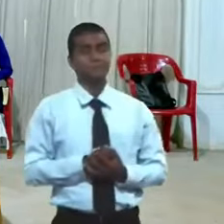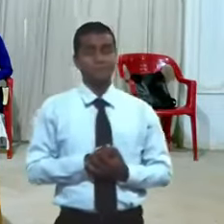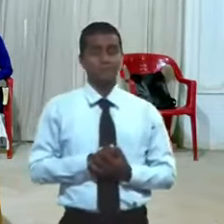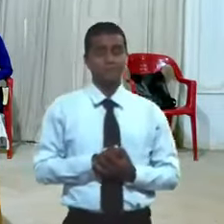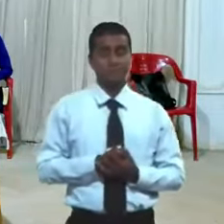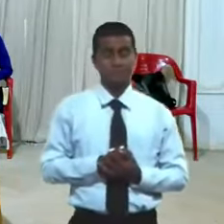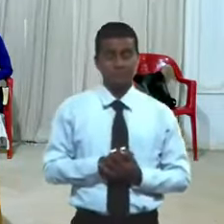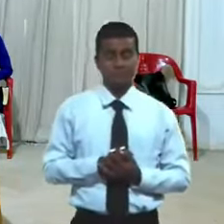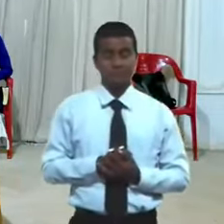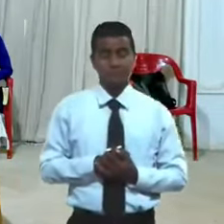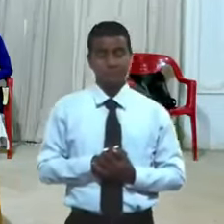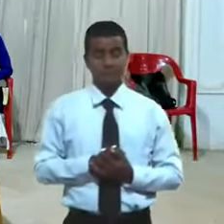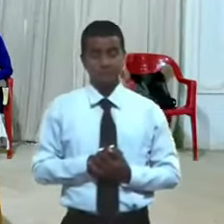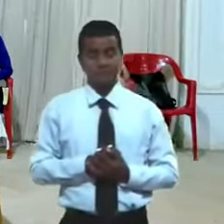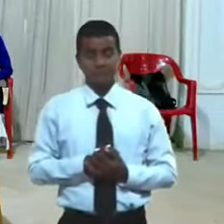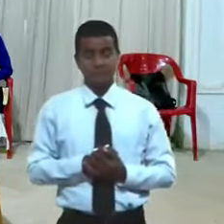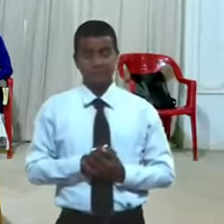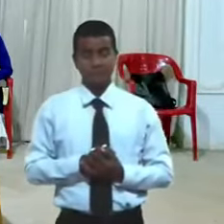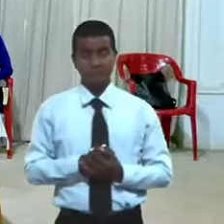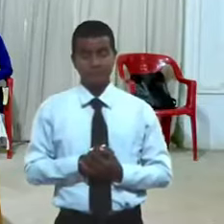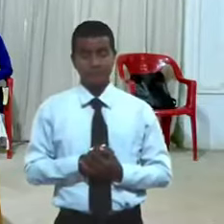y entonces el hombre dice